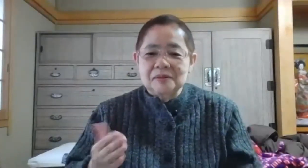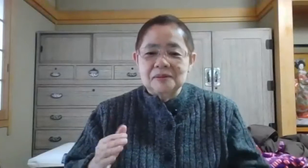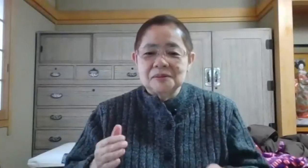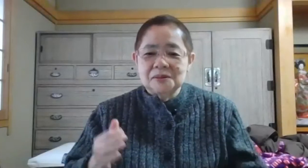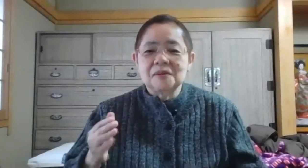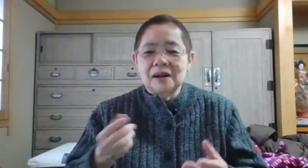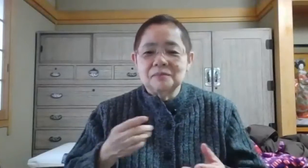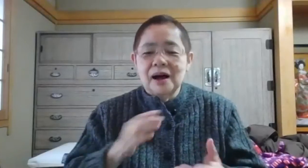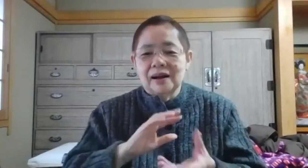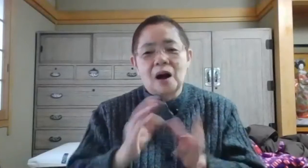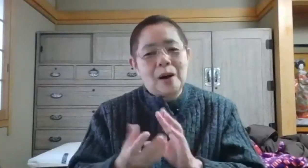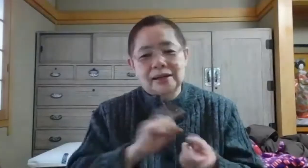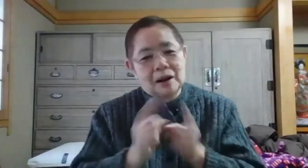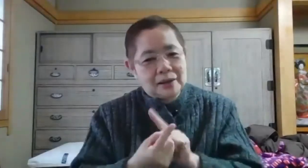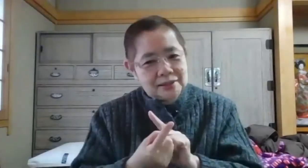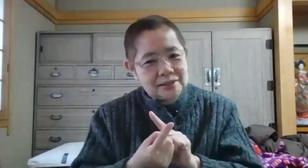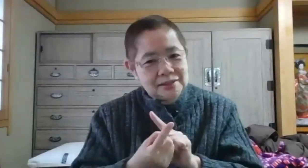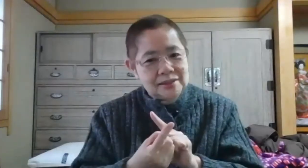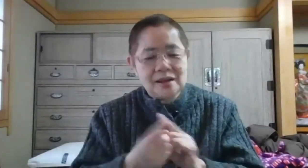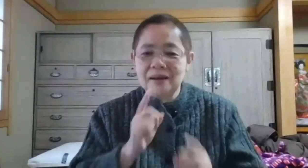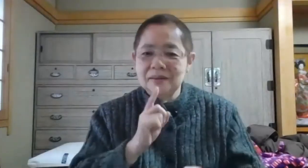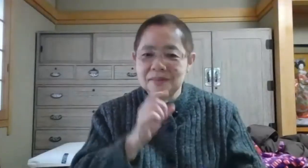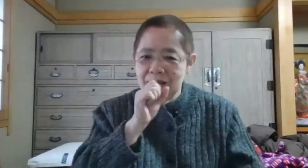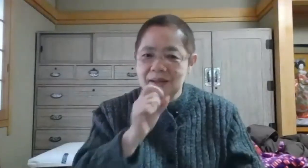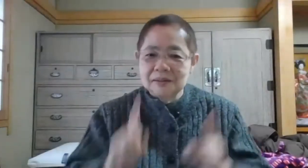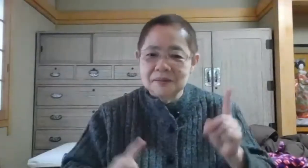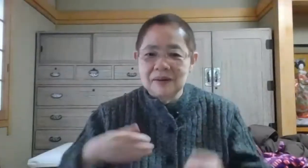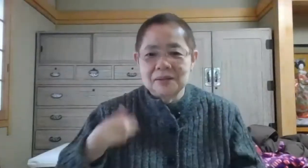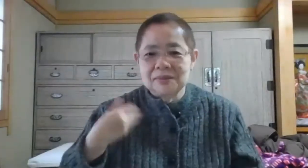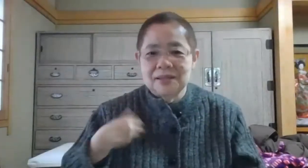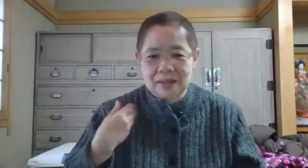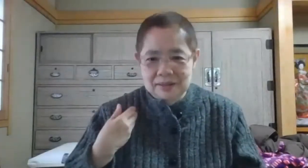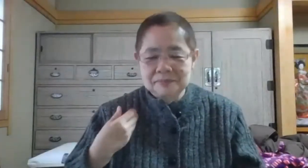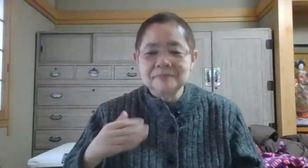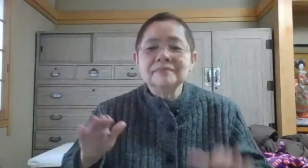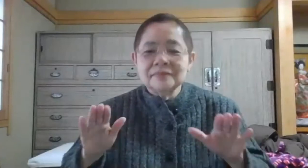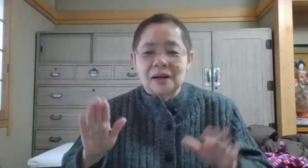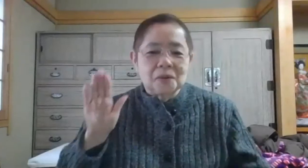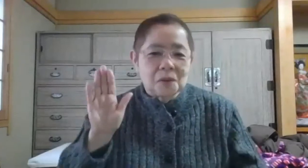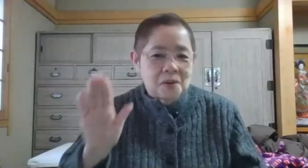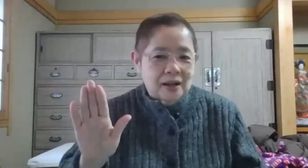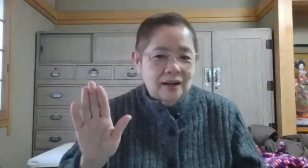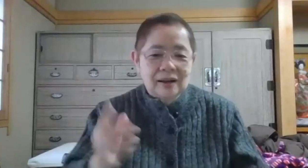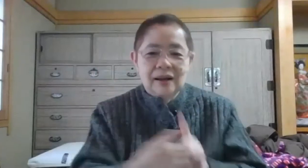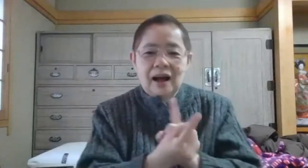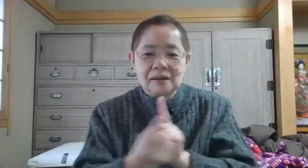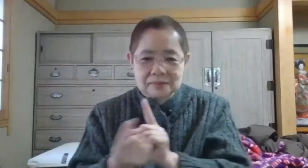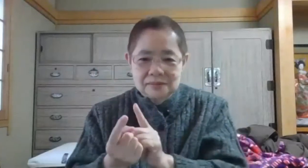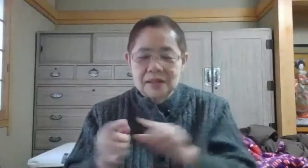そのまあ代わり代わりにって言っていいかどうか分かりませんがあのこれから会うから